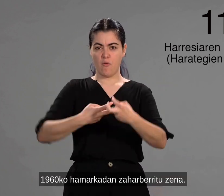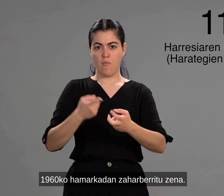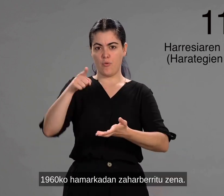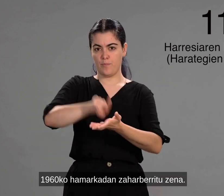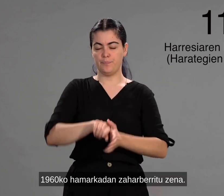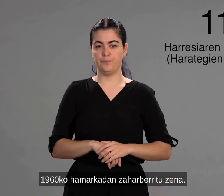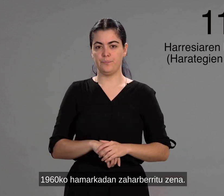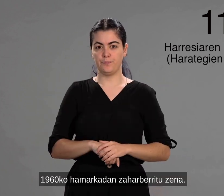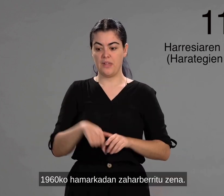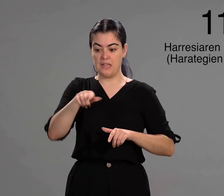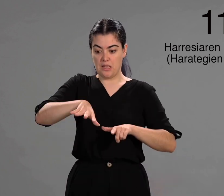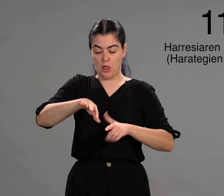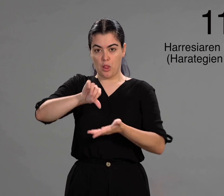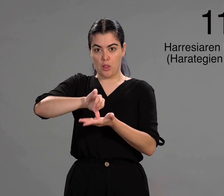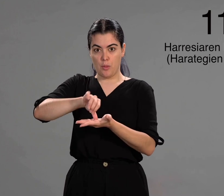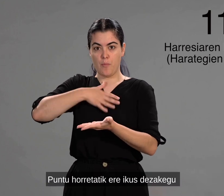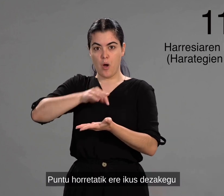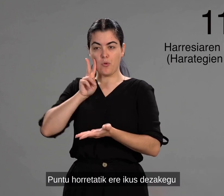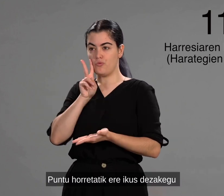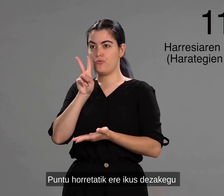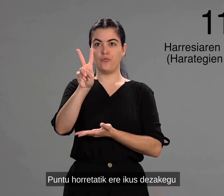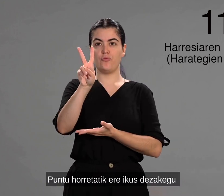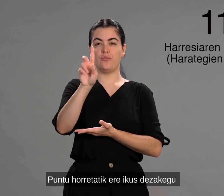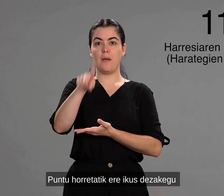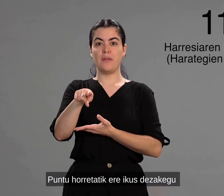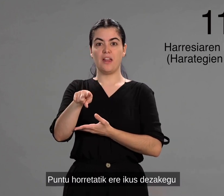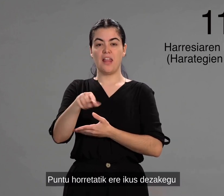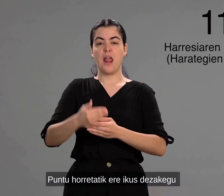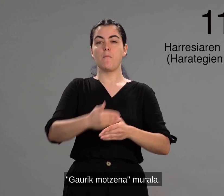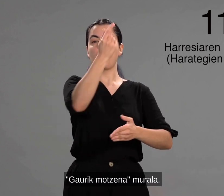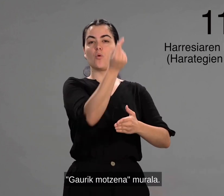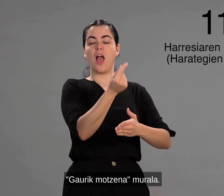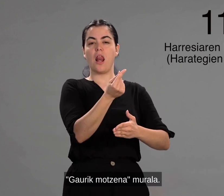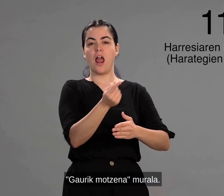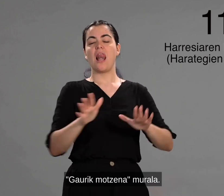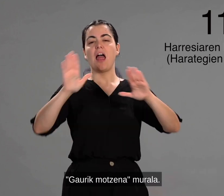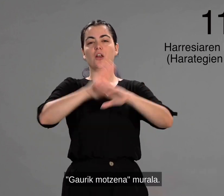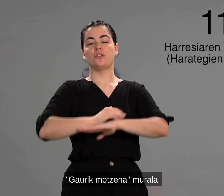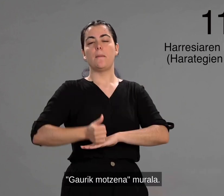markadan zar berritu zena. Puntu horretatik ere ikus dezakegu, gaurik motzena, murala.